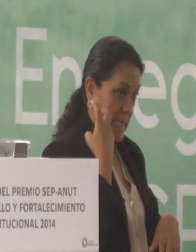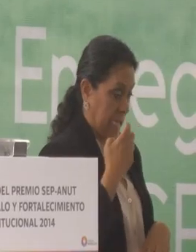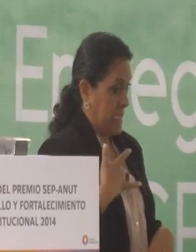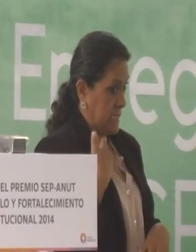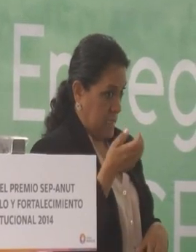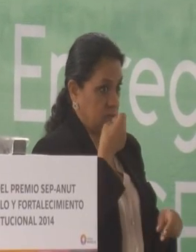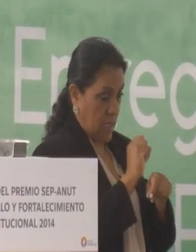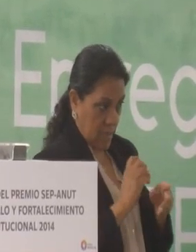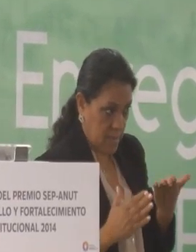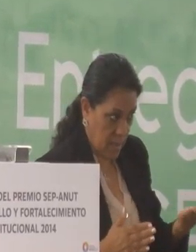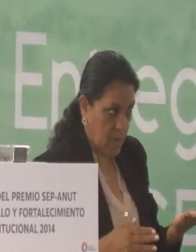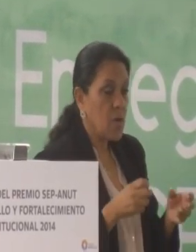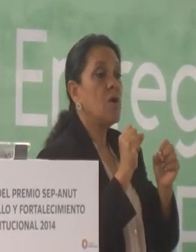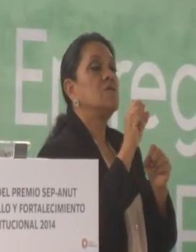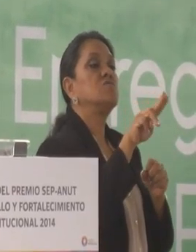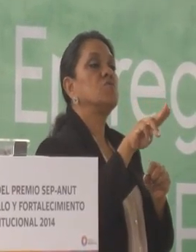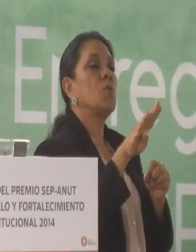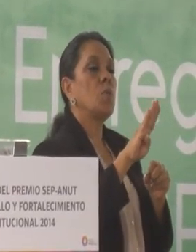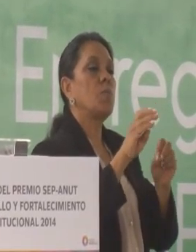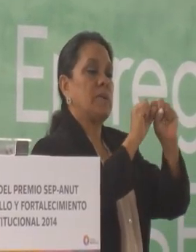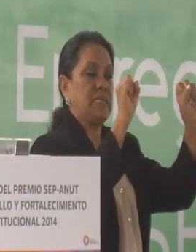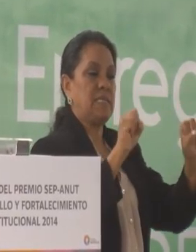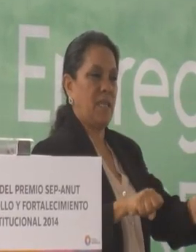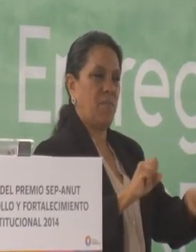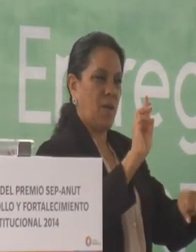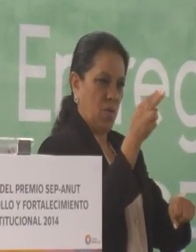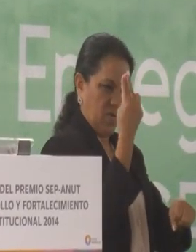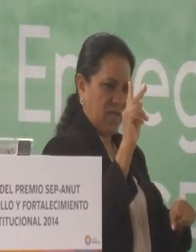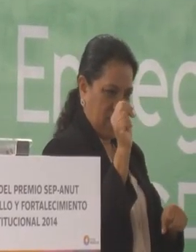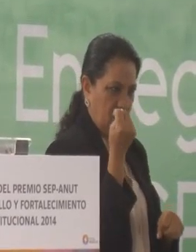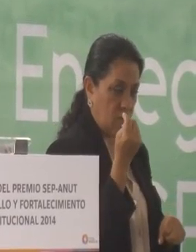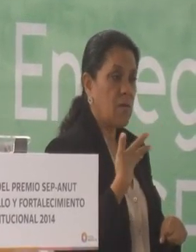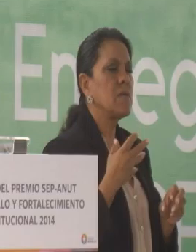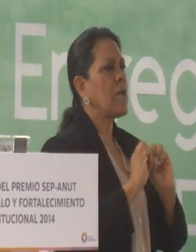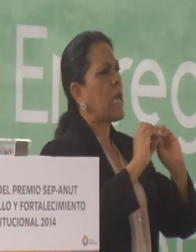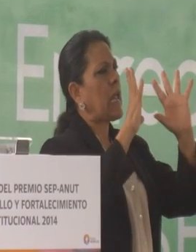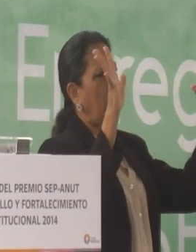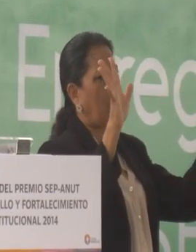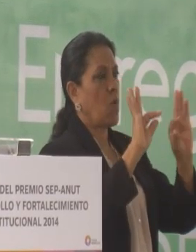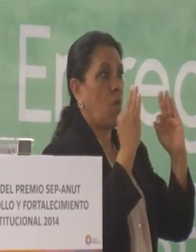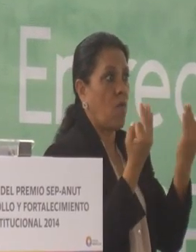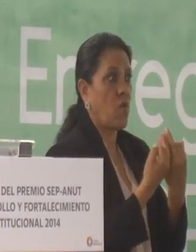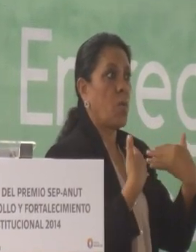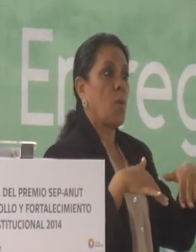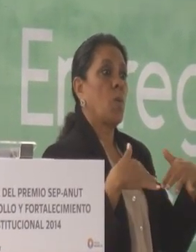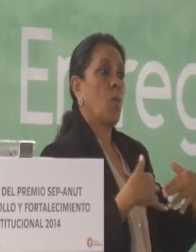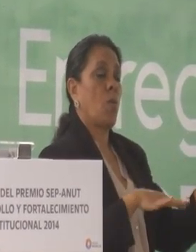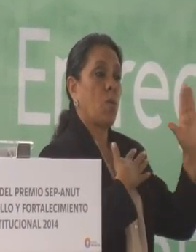en el subsistema de universidades tecnológicas tenemos muy claro el tamaño de nuestro compromiso.